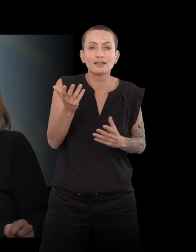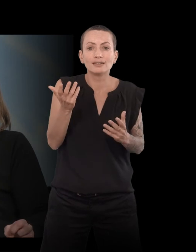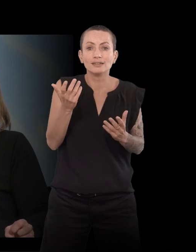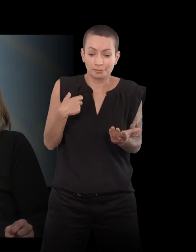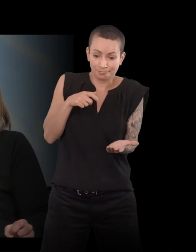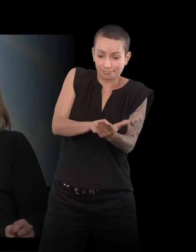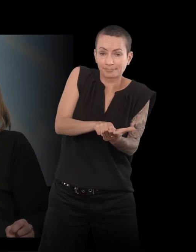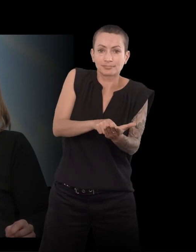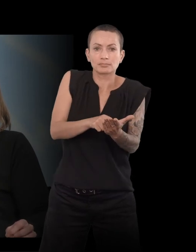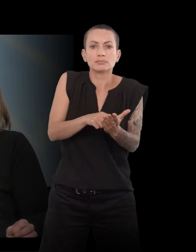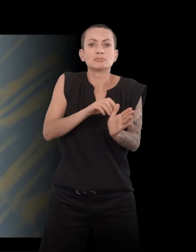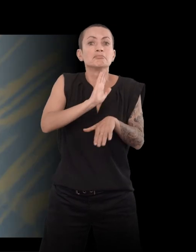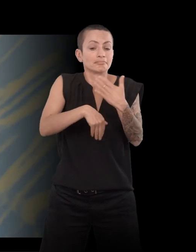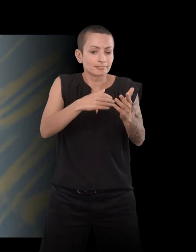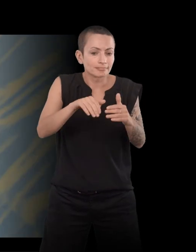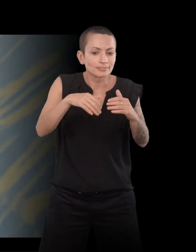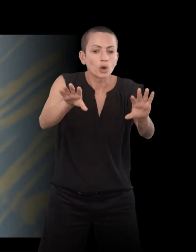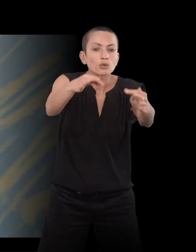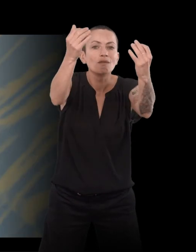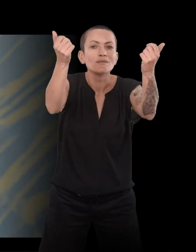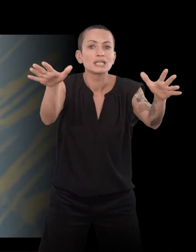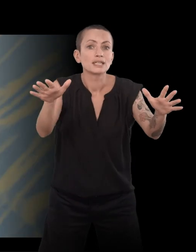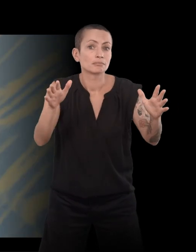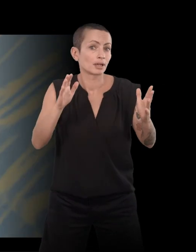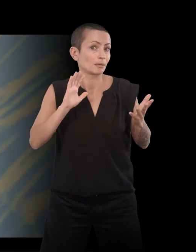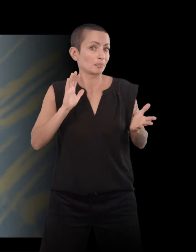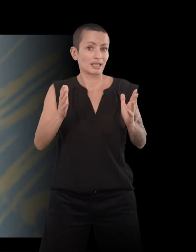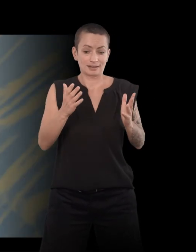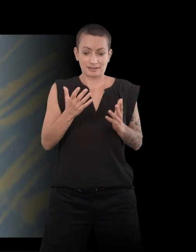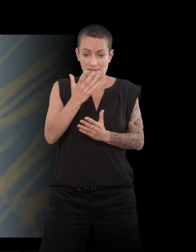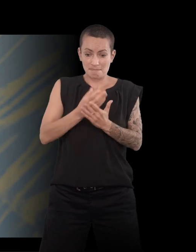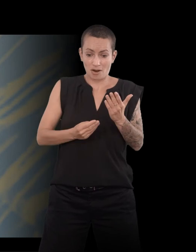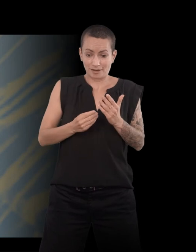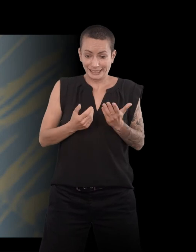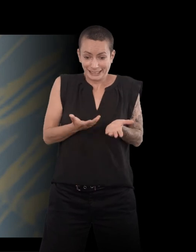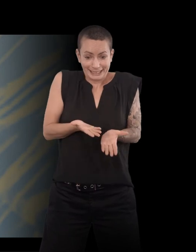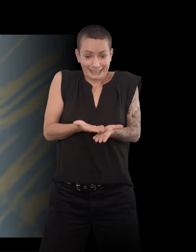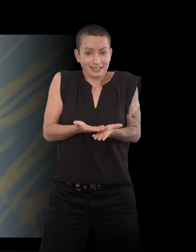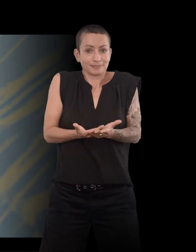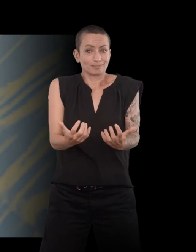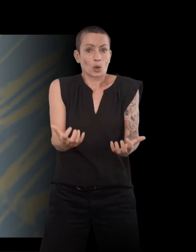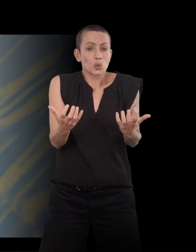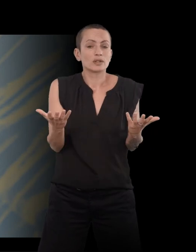Donc, si je ne l'avais pas trouvé après coup, on s'est resté avec ce manque. Il fallait que...